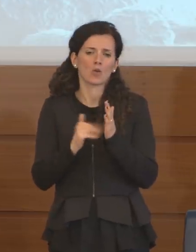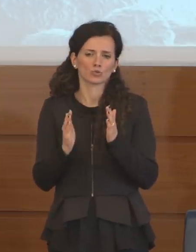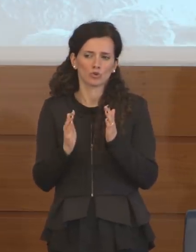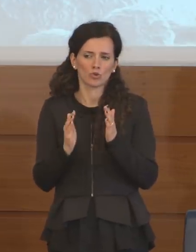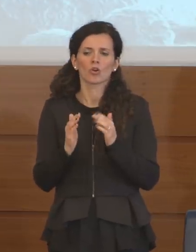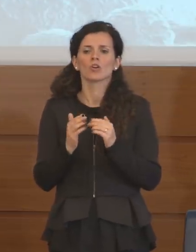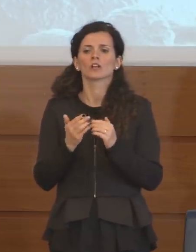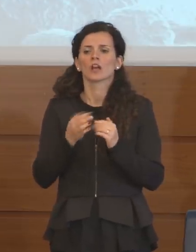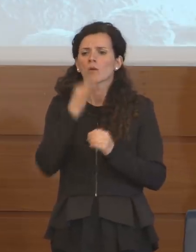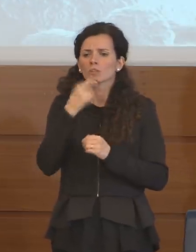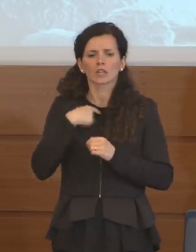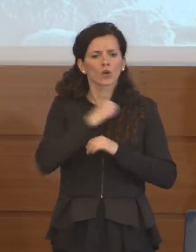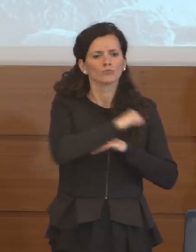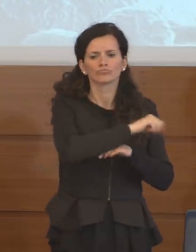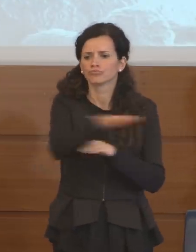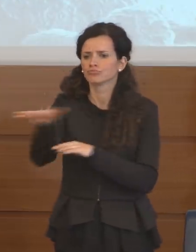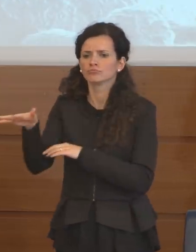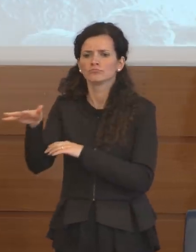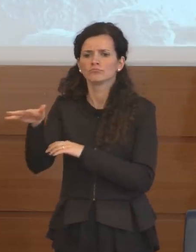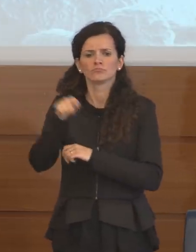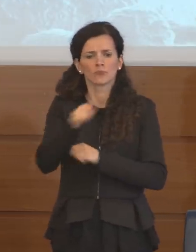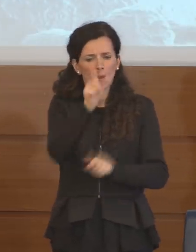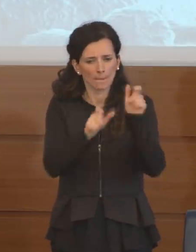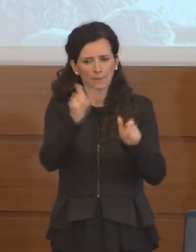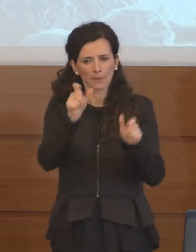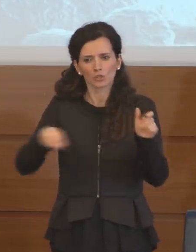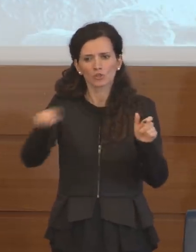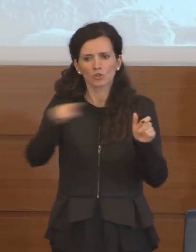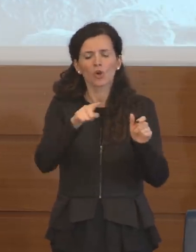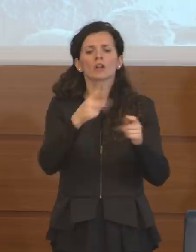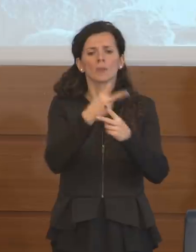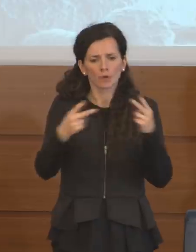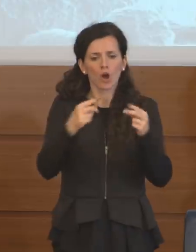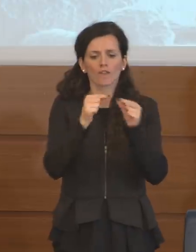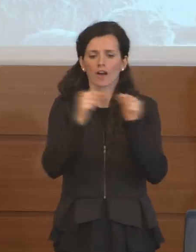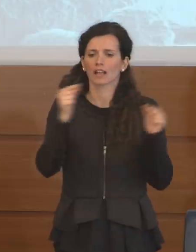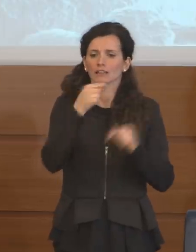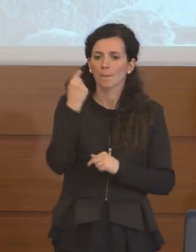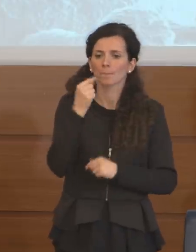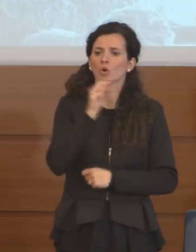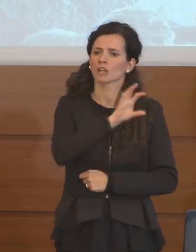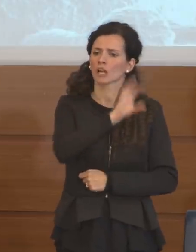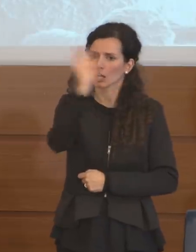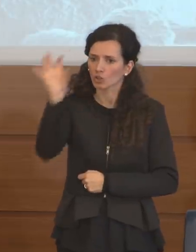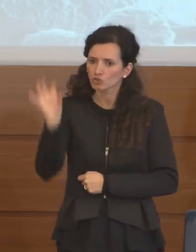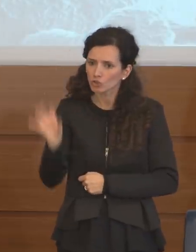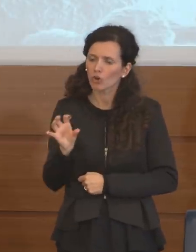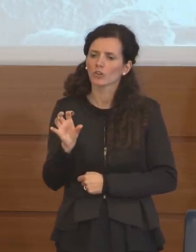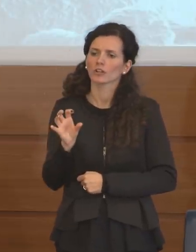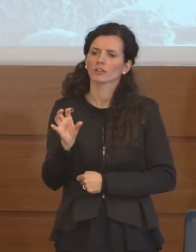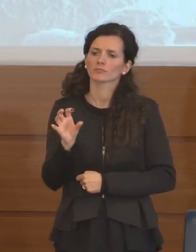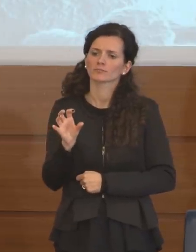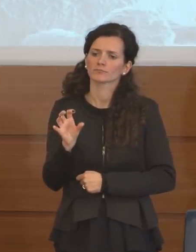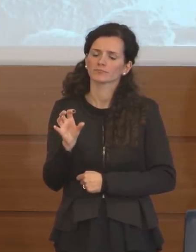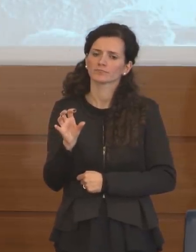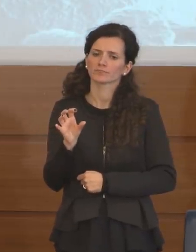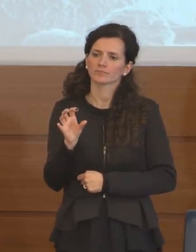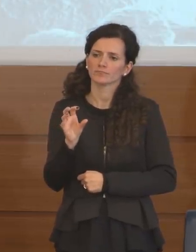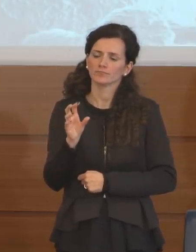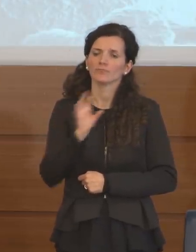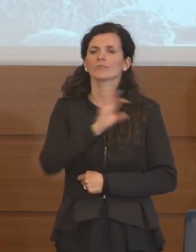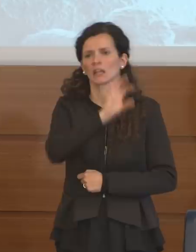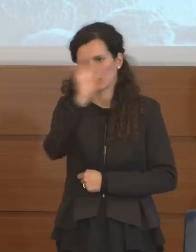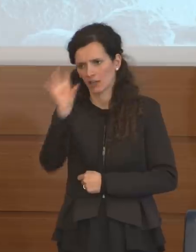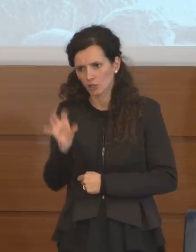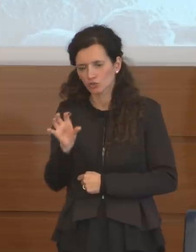andati a tappeto a fare i tamponi nelle regioni, le regioni